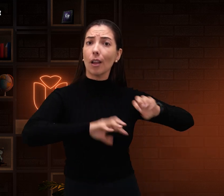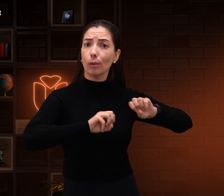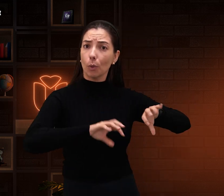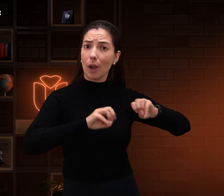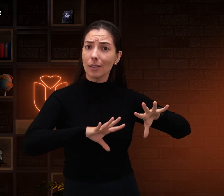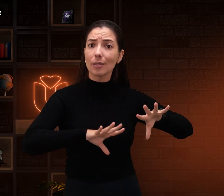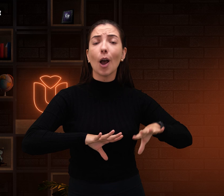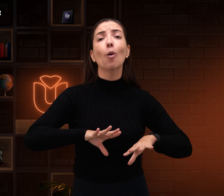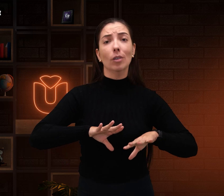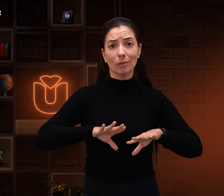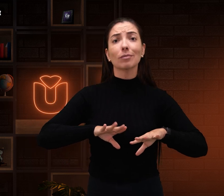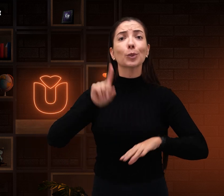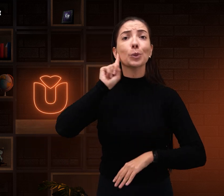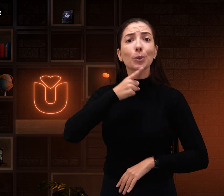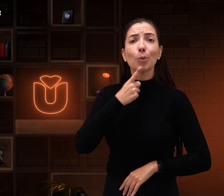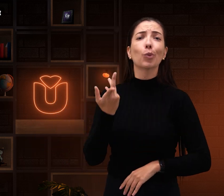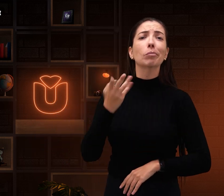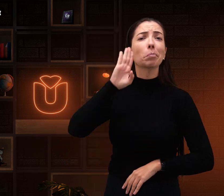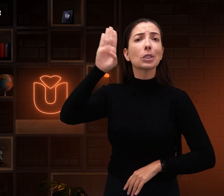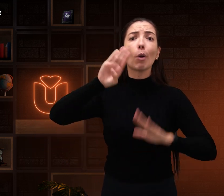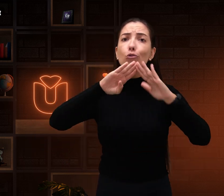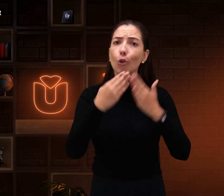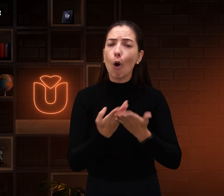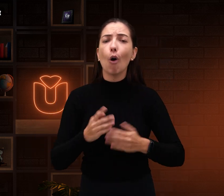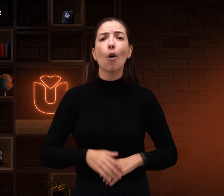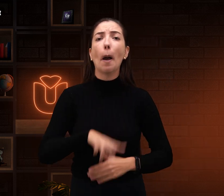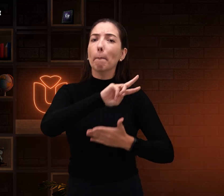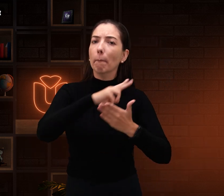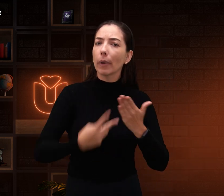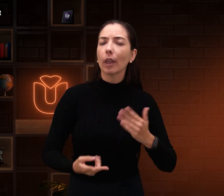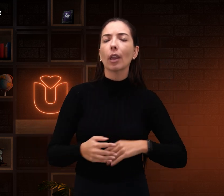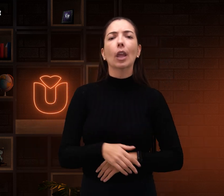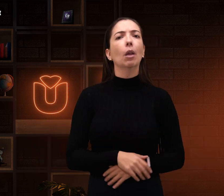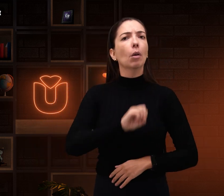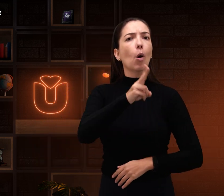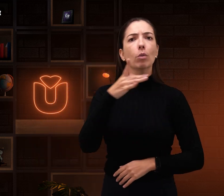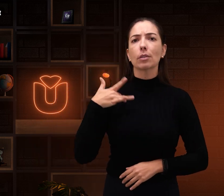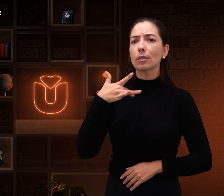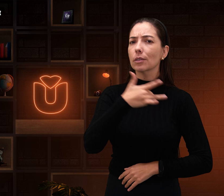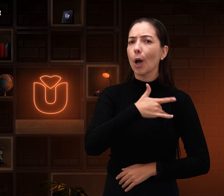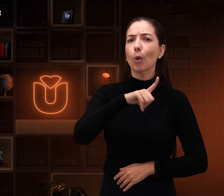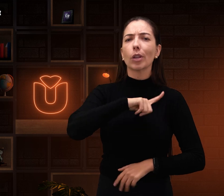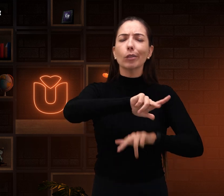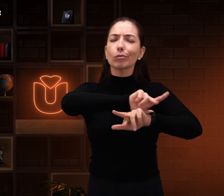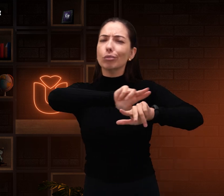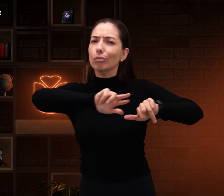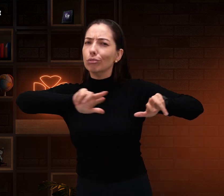lutar pelo direito de educação, por escolas bilingües, pela saúde, enfim, em vários